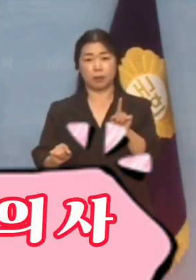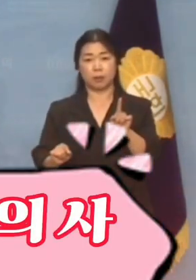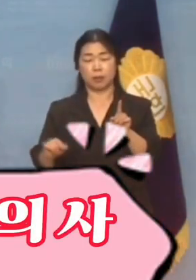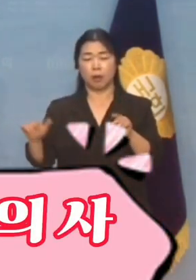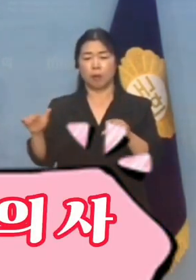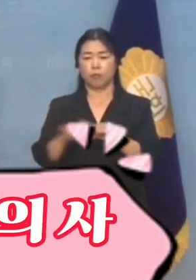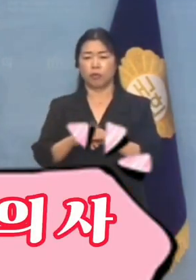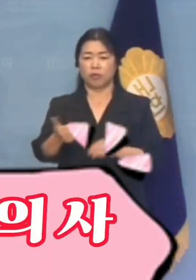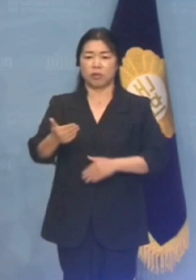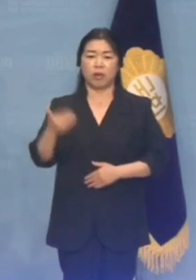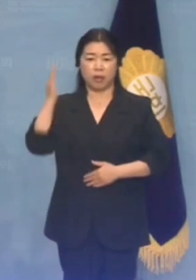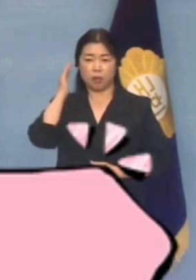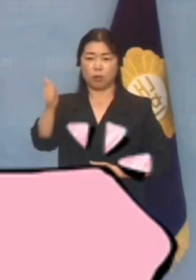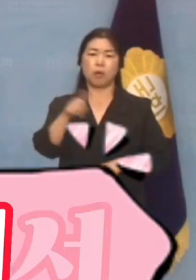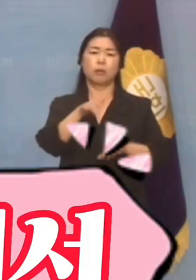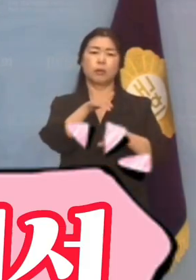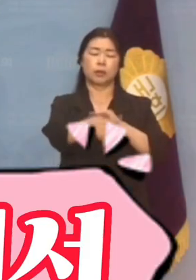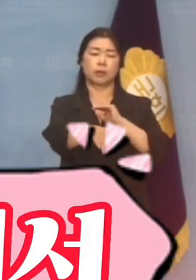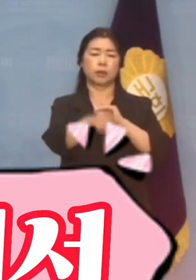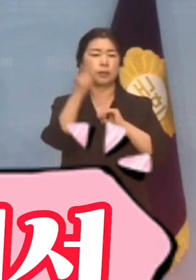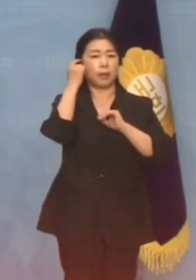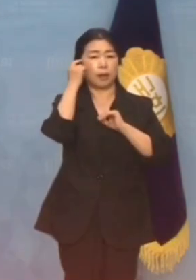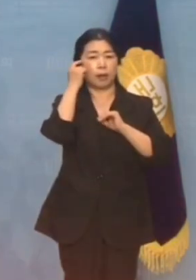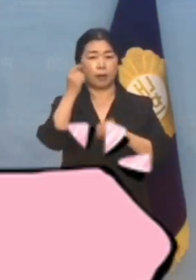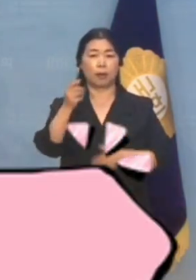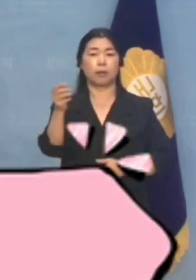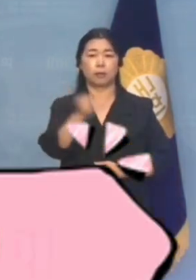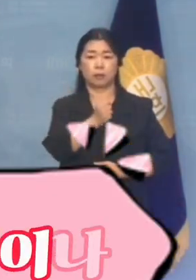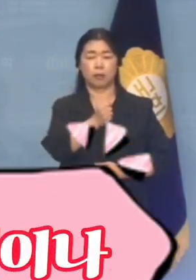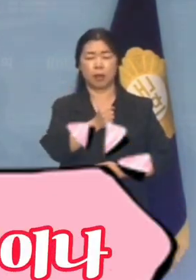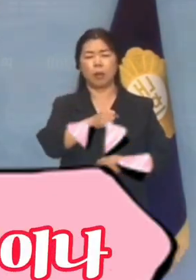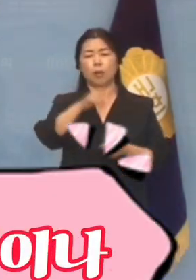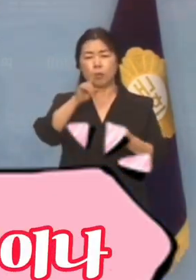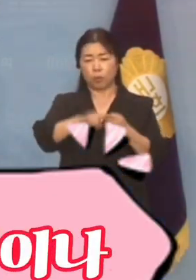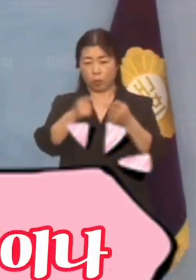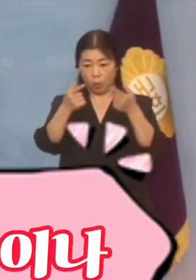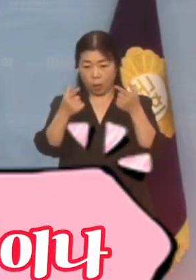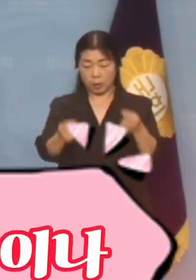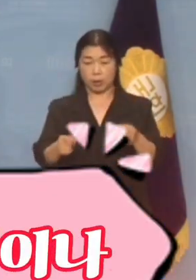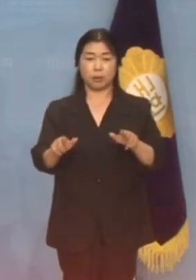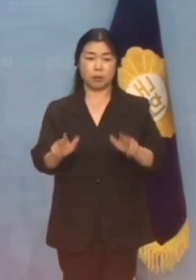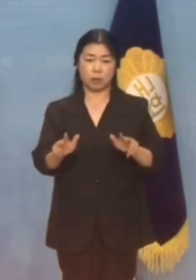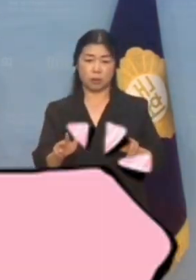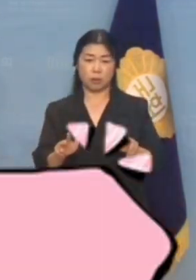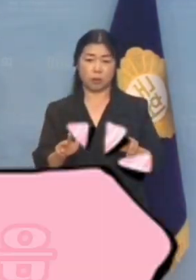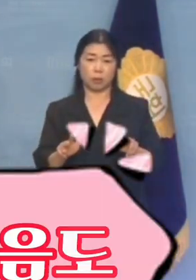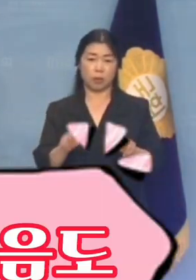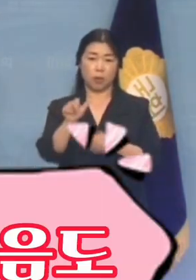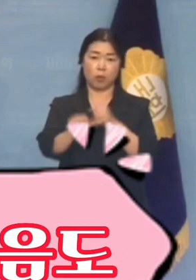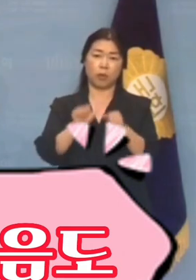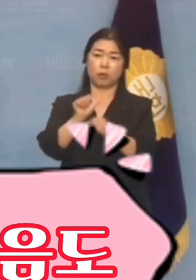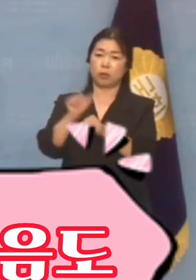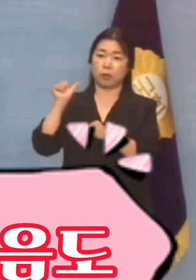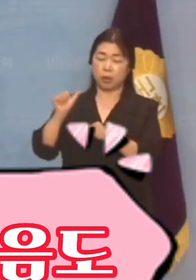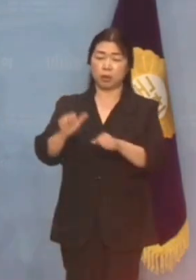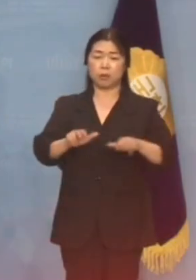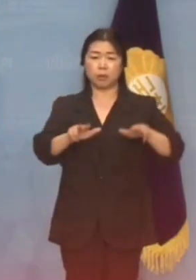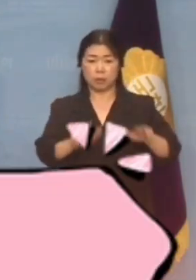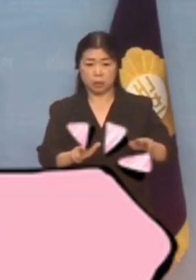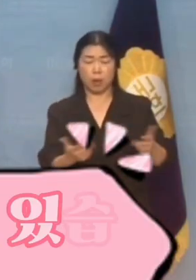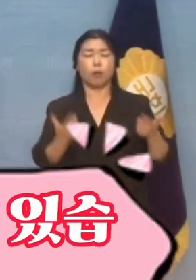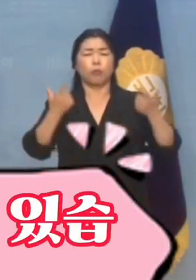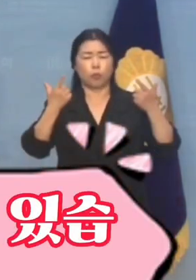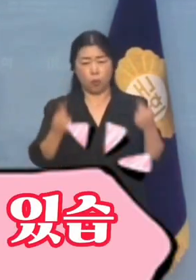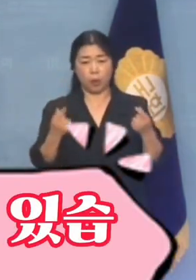대통령의 사대주의적 중국몽에서 민주당은 5년 전이나 지금이나 한 걸음도